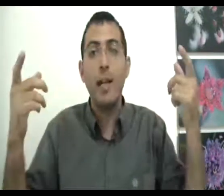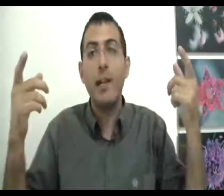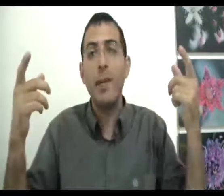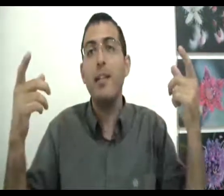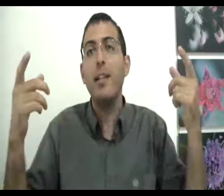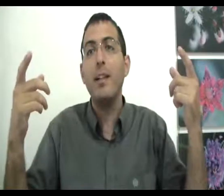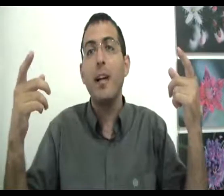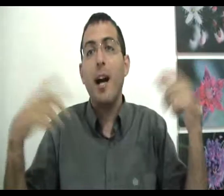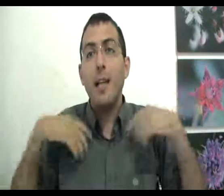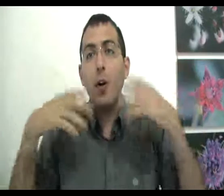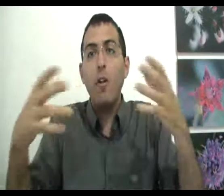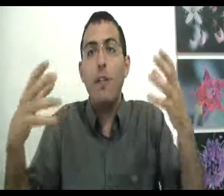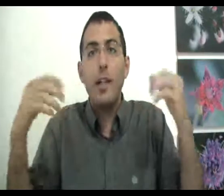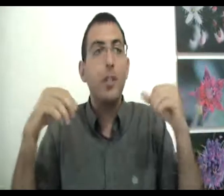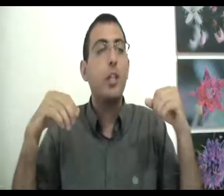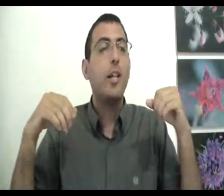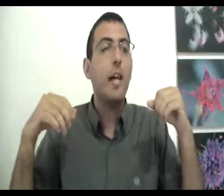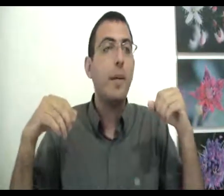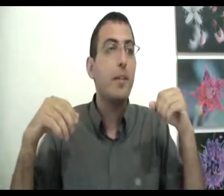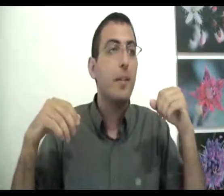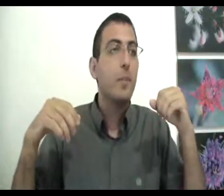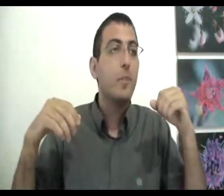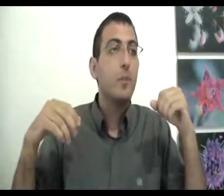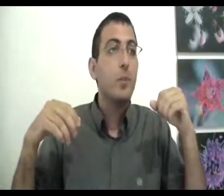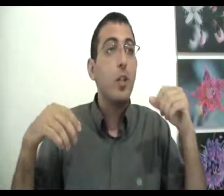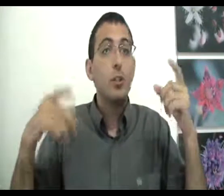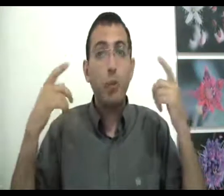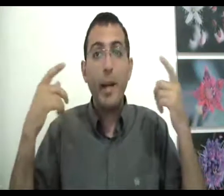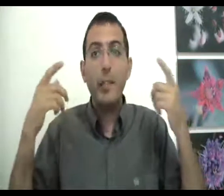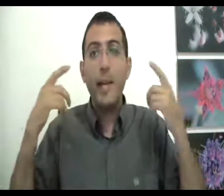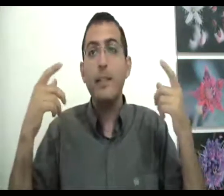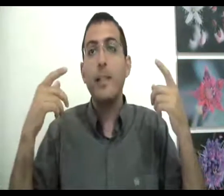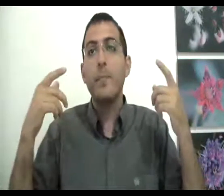יקרה בעתיד, אני לא חווה שהיא קיימת. זאת אומרת בעצם